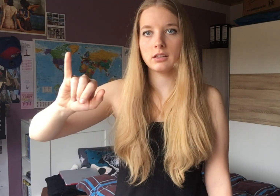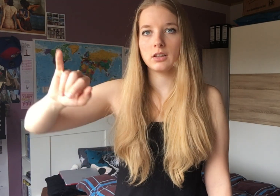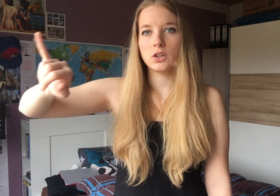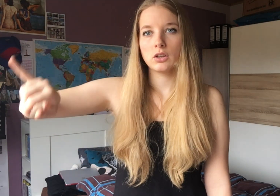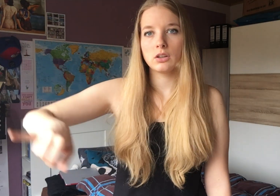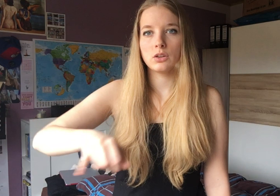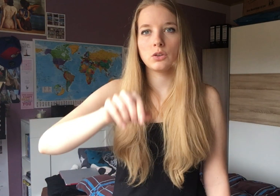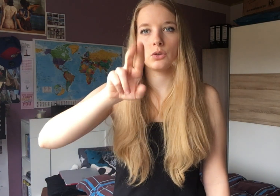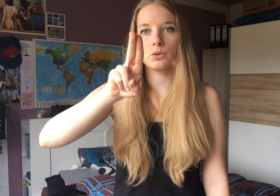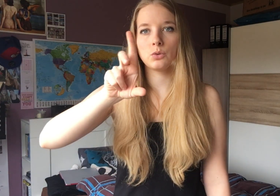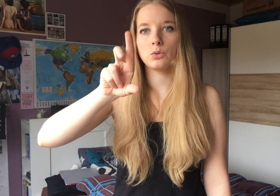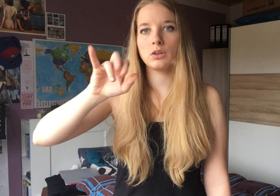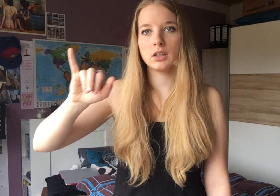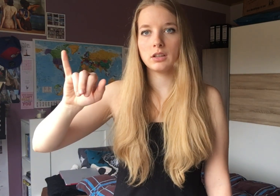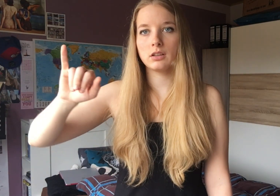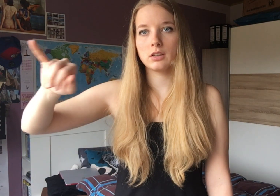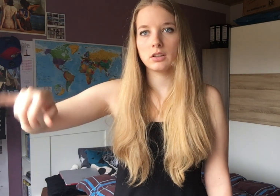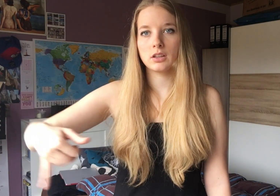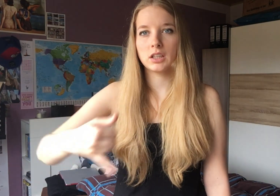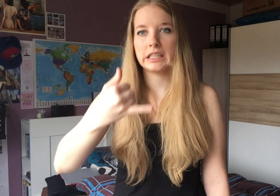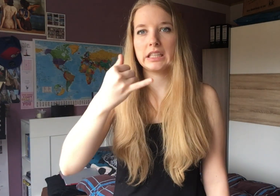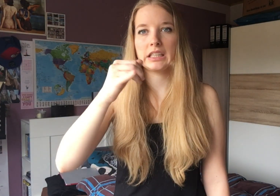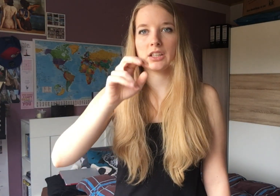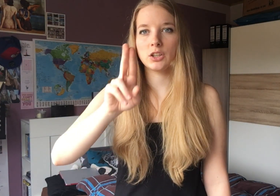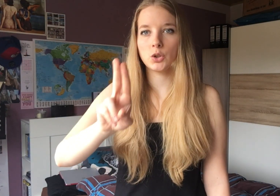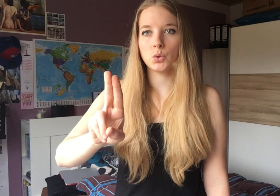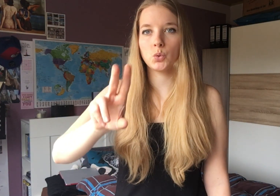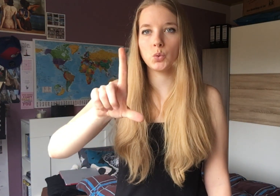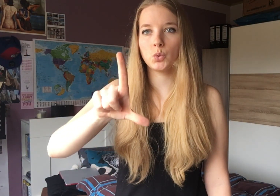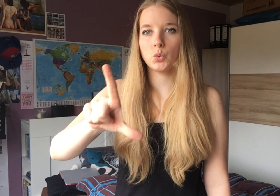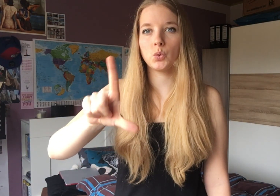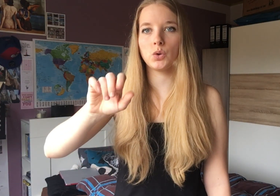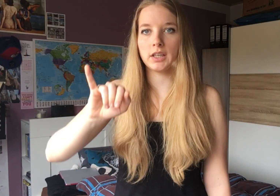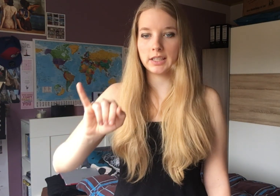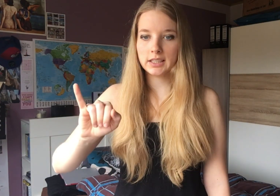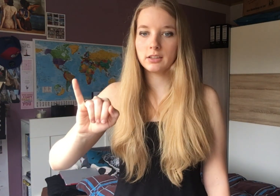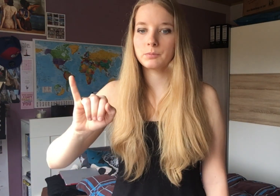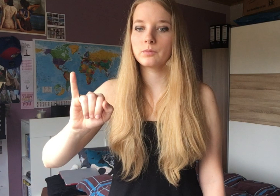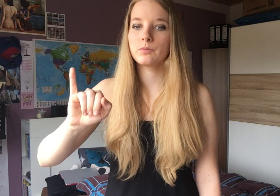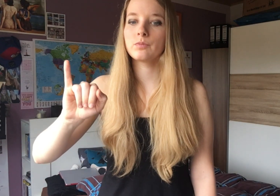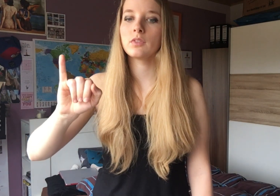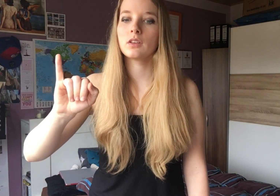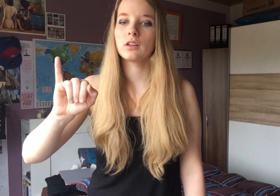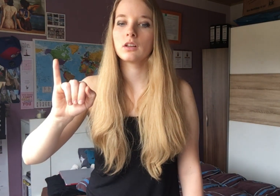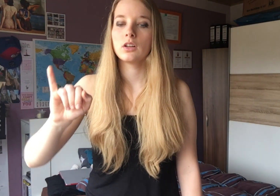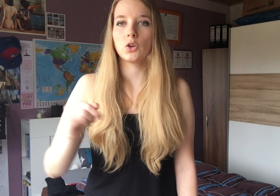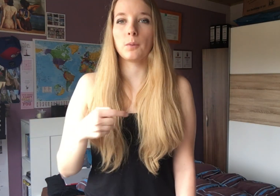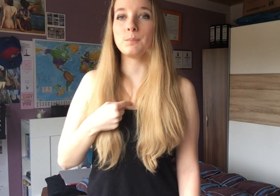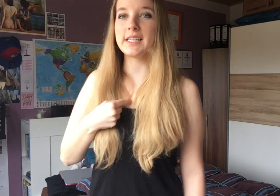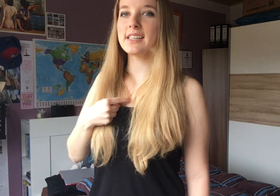Juli, Juli, Juli, Doch mir,